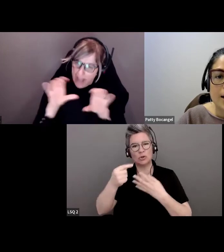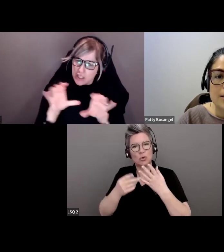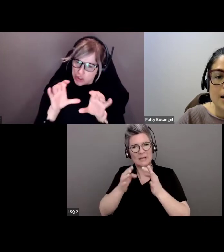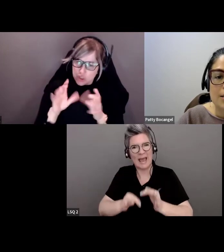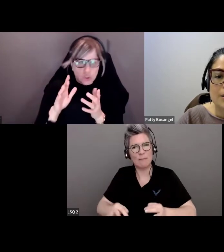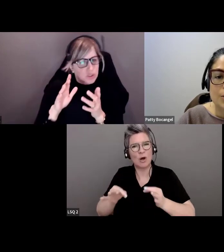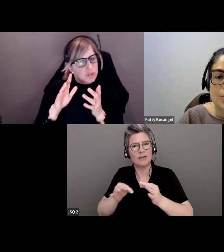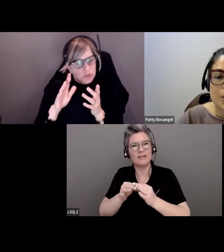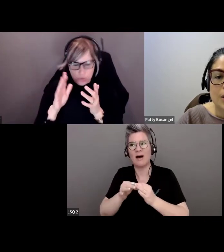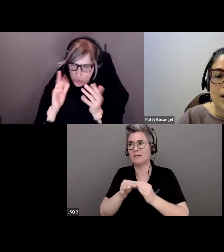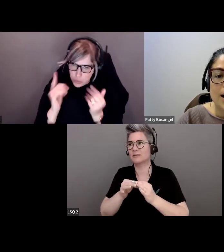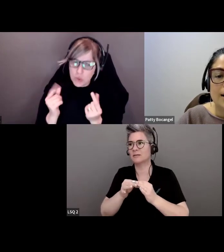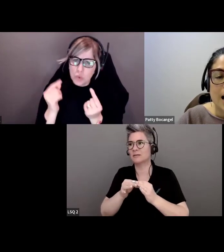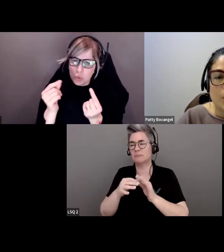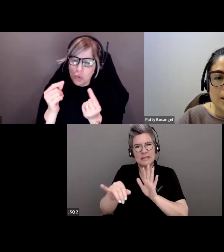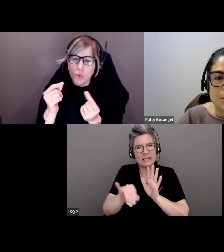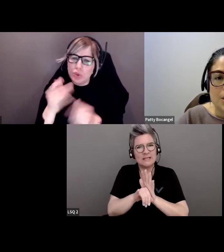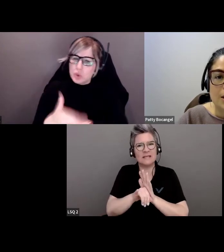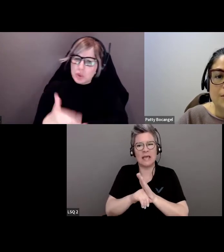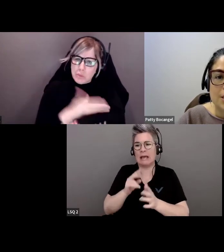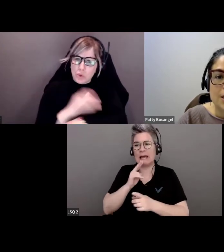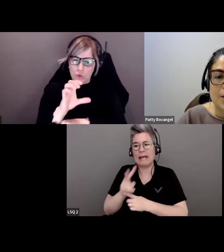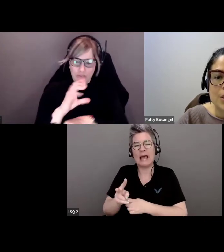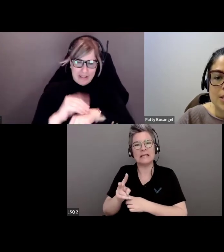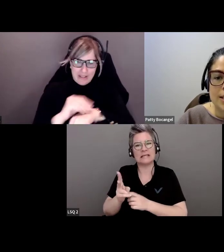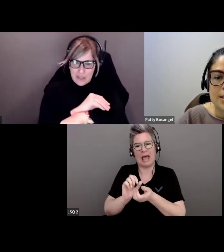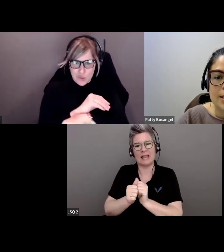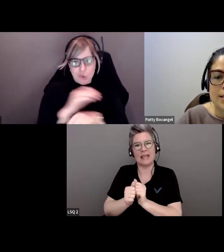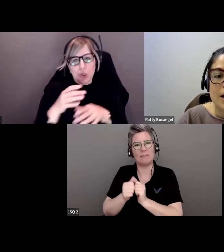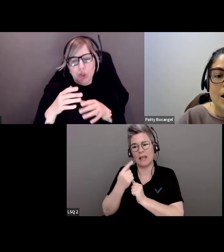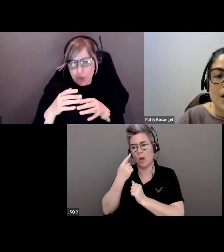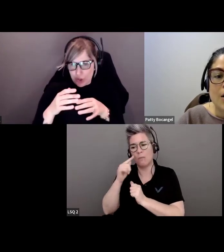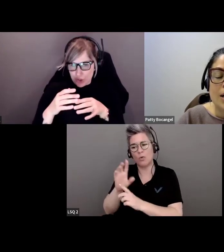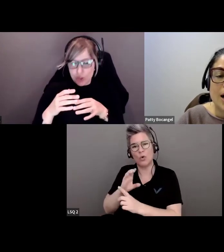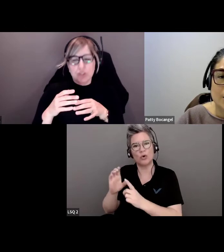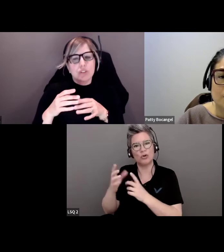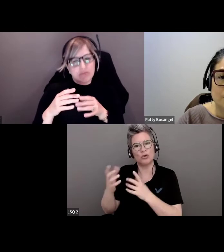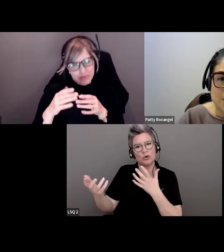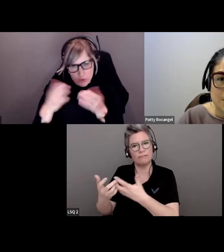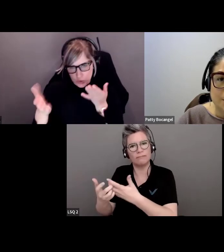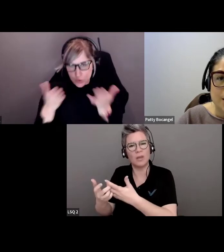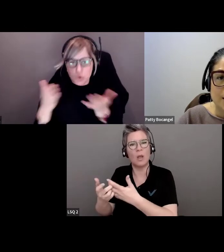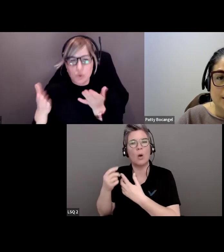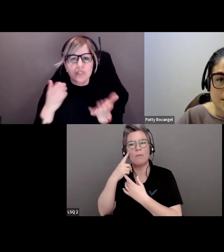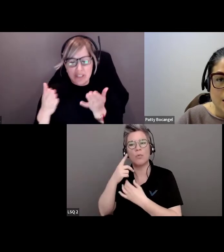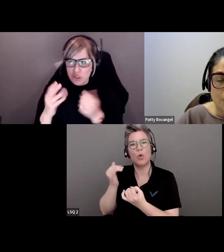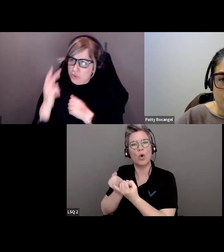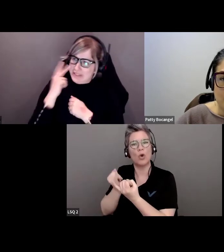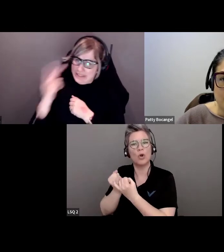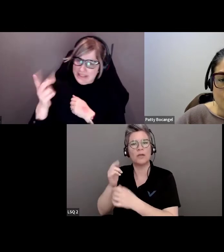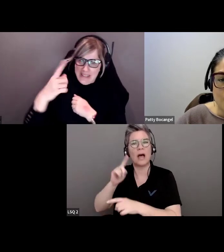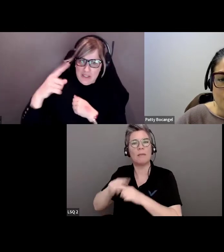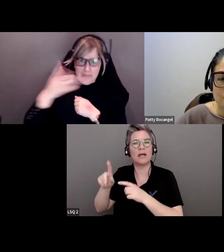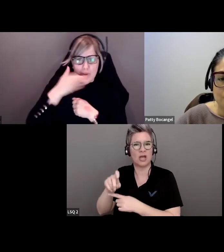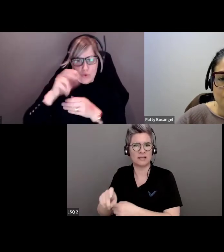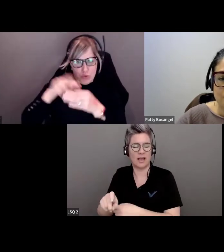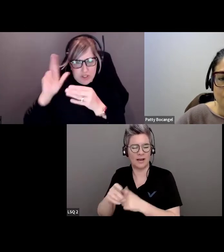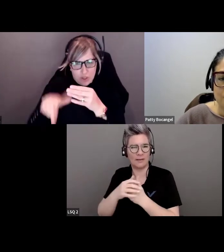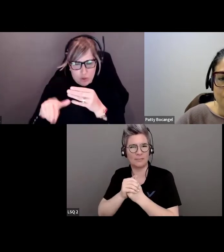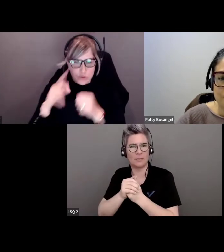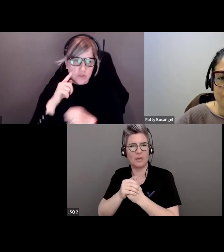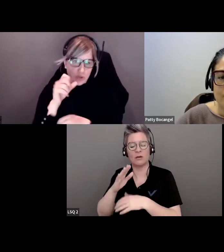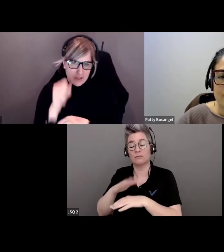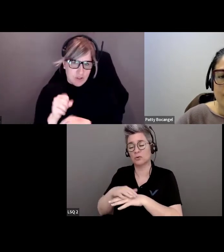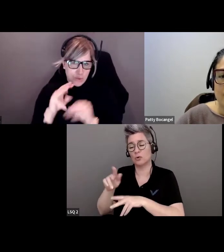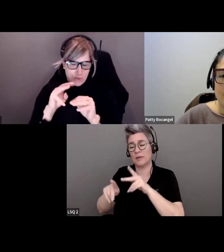réalistes et adaptées à la culture afin d'améliorer les mesures de lutte contre le cancer pour les